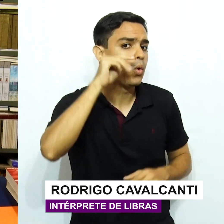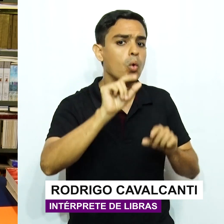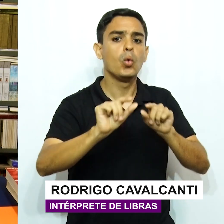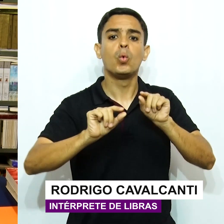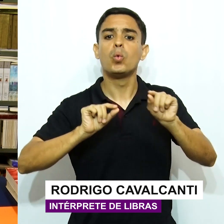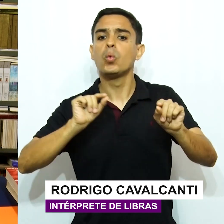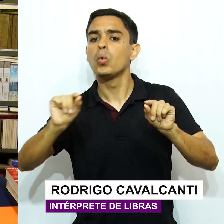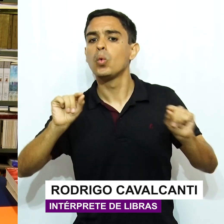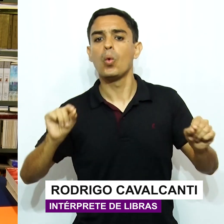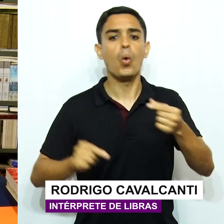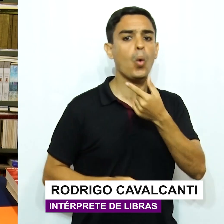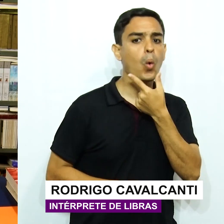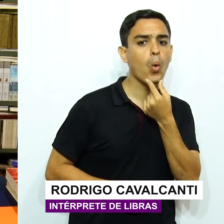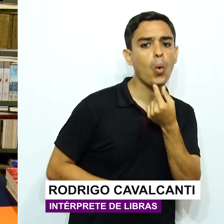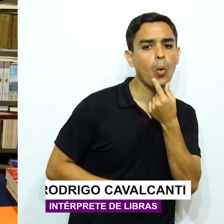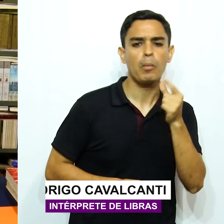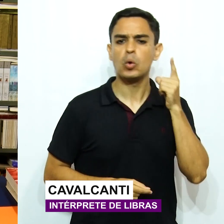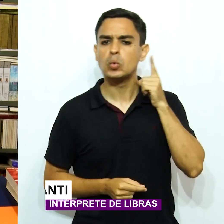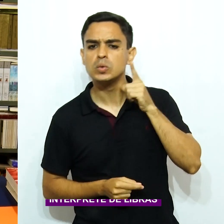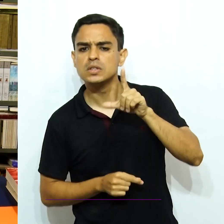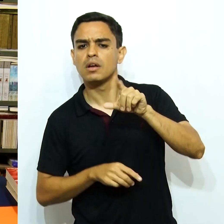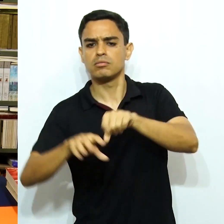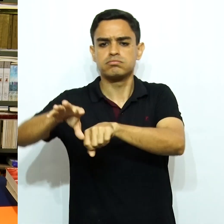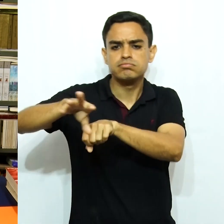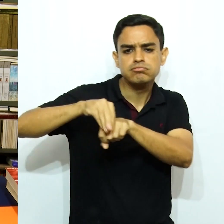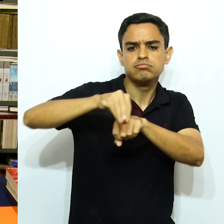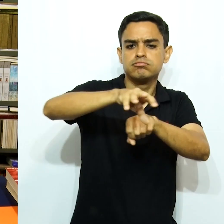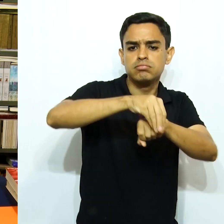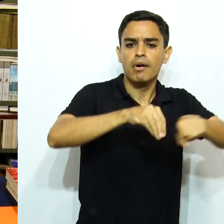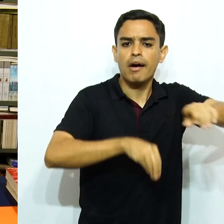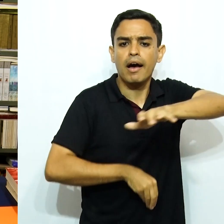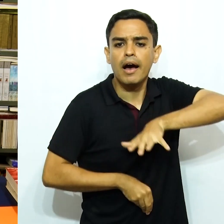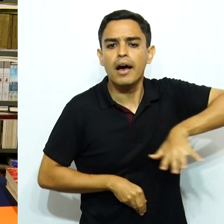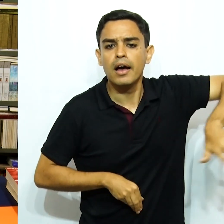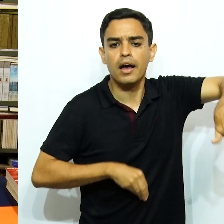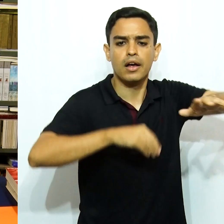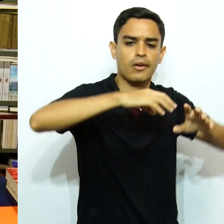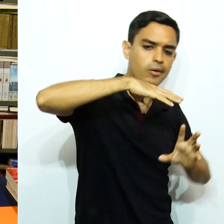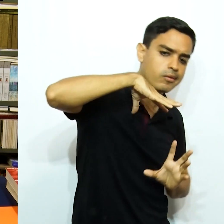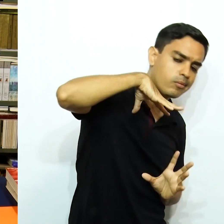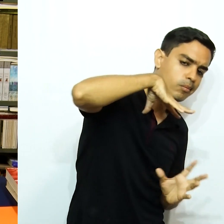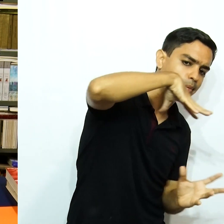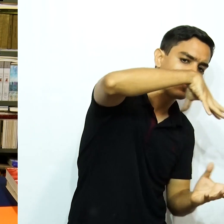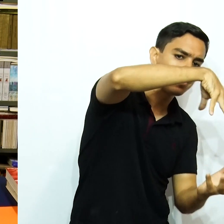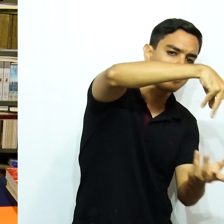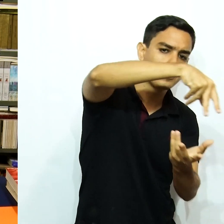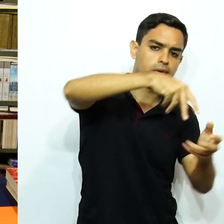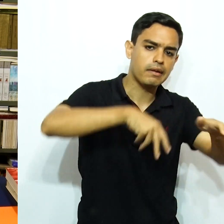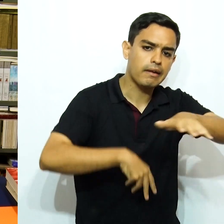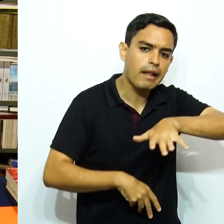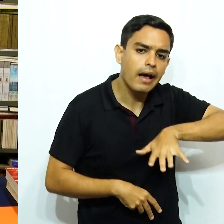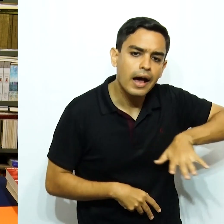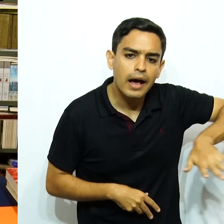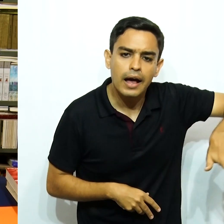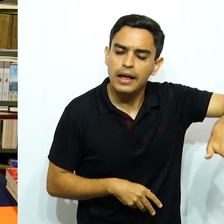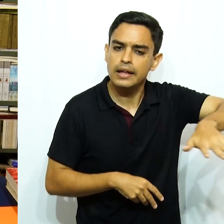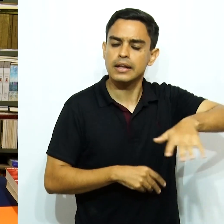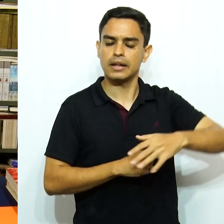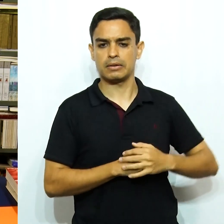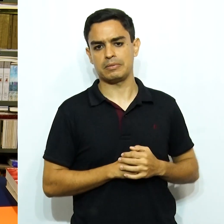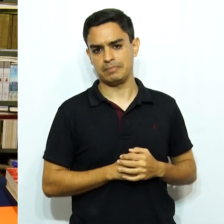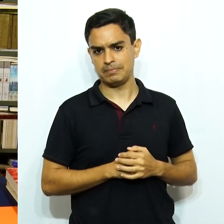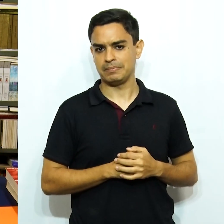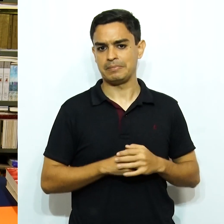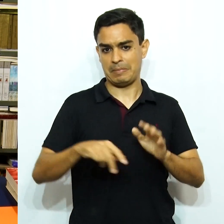o que o homem até então conseguira reunir como conhecimento em torno do universo, no qual boia e navega